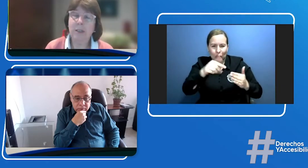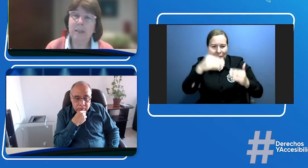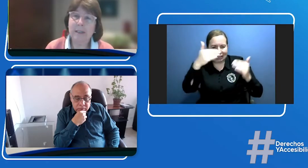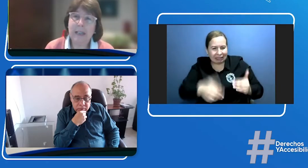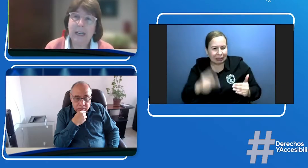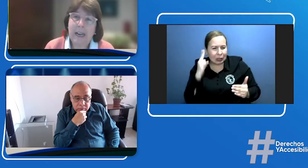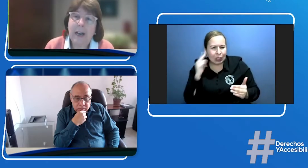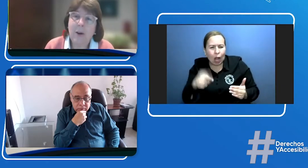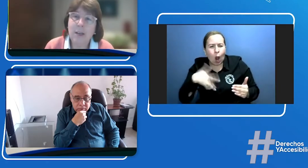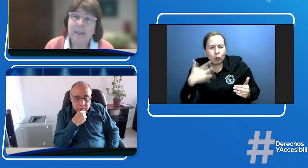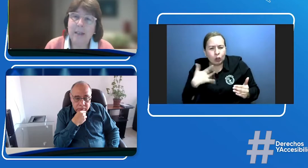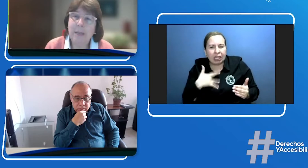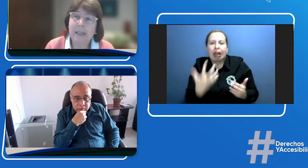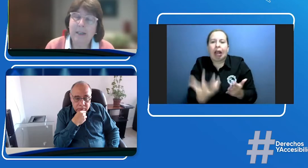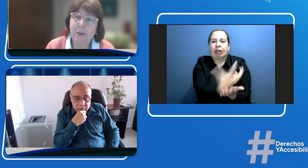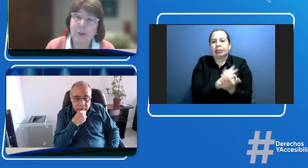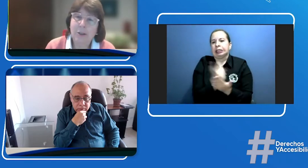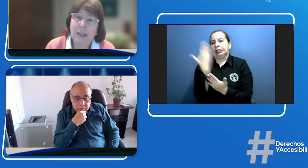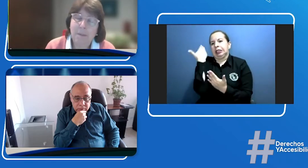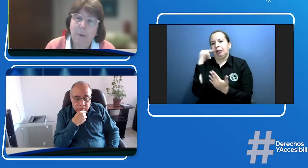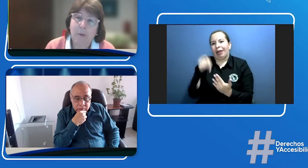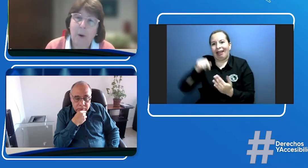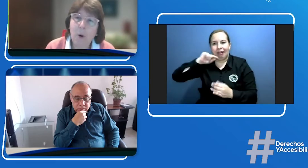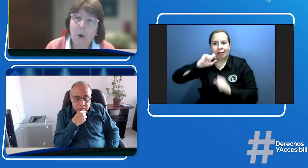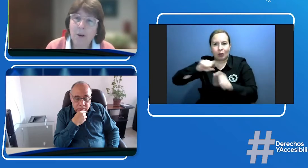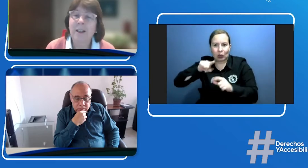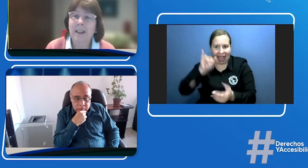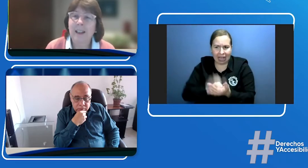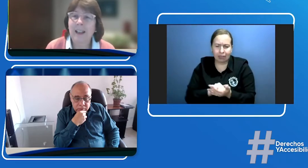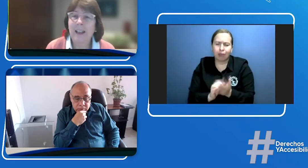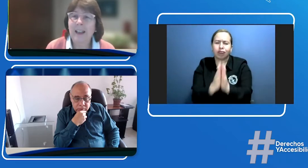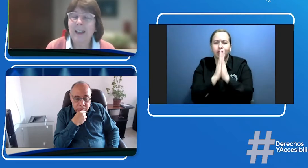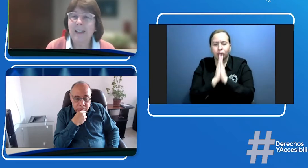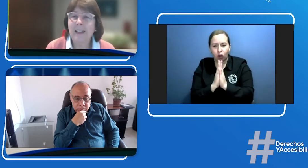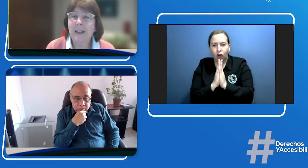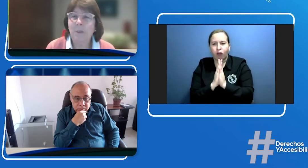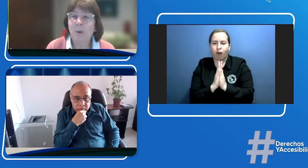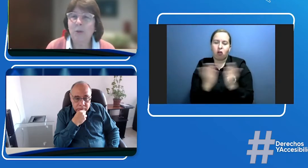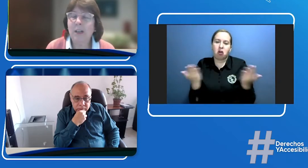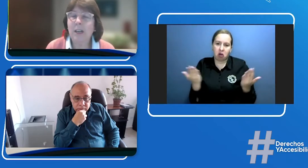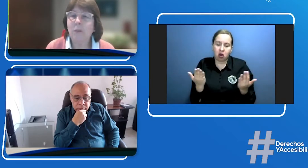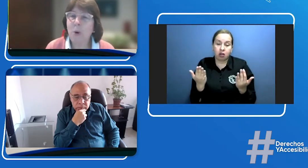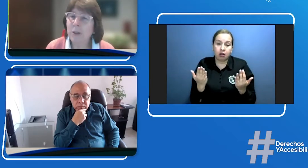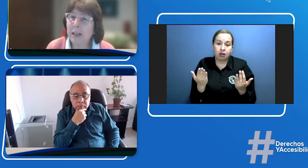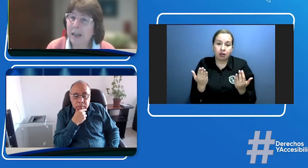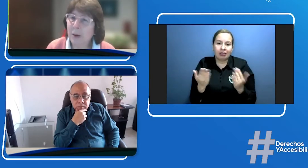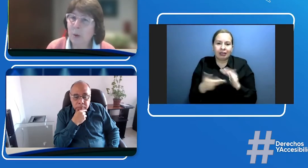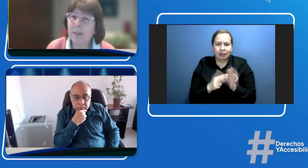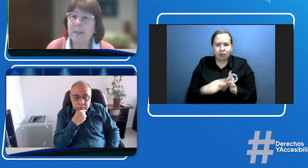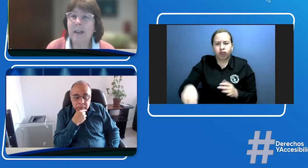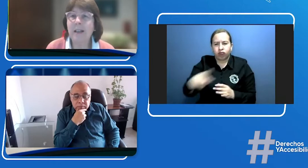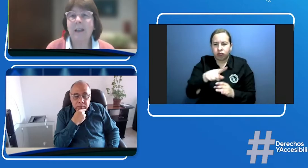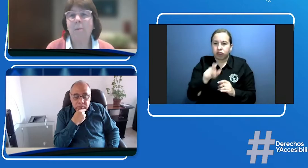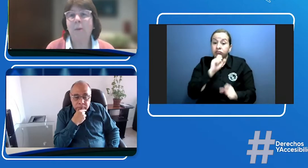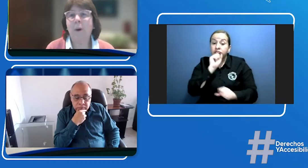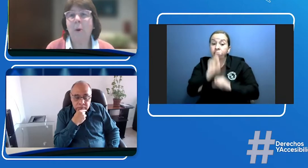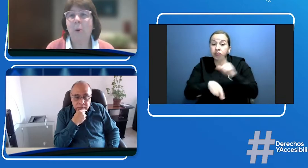cerraría con esta invitación de que por favor digamos respondan la encuesta de que por favor